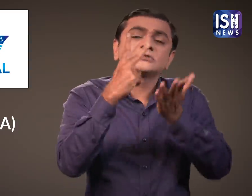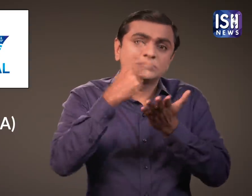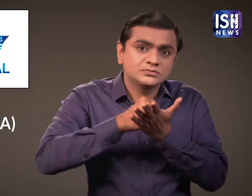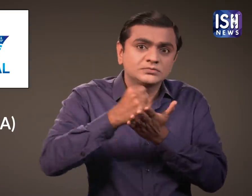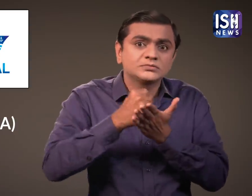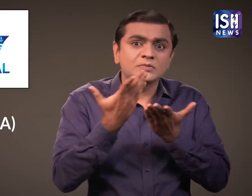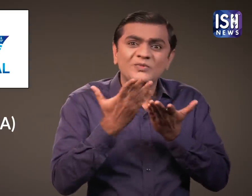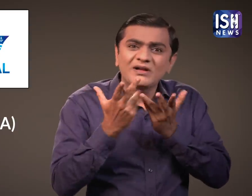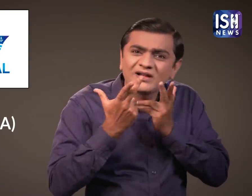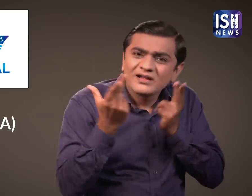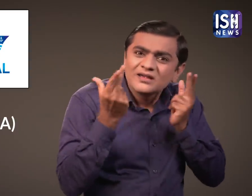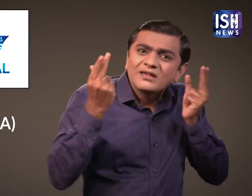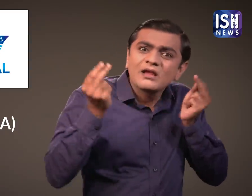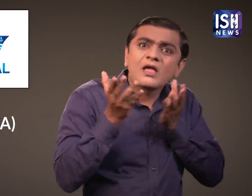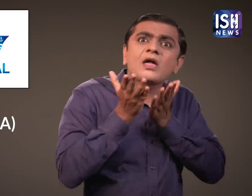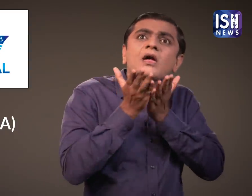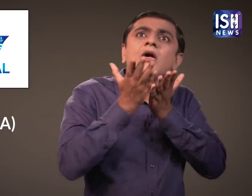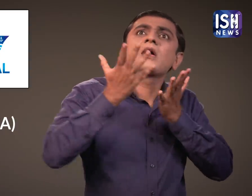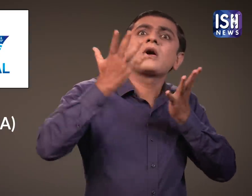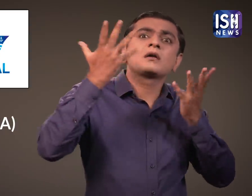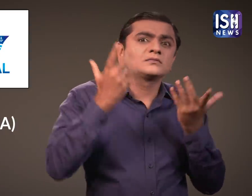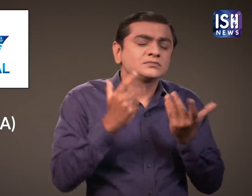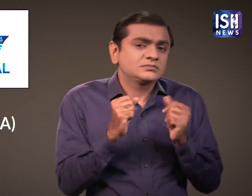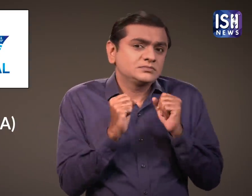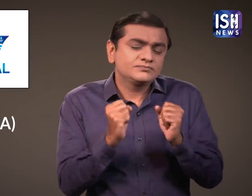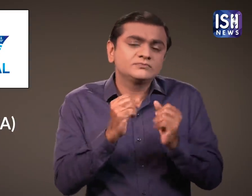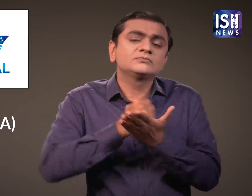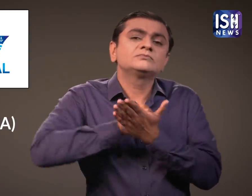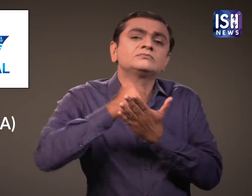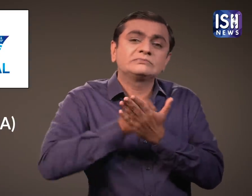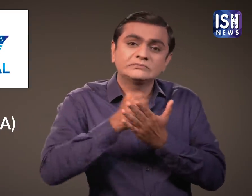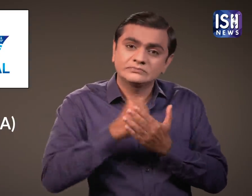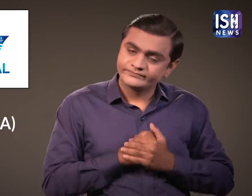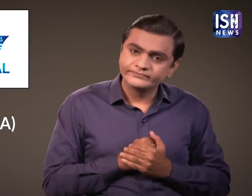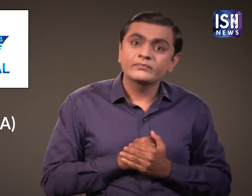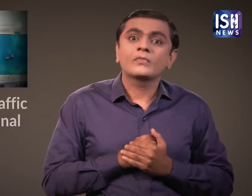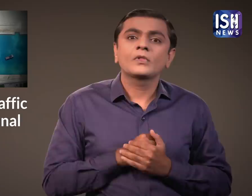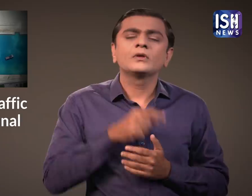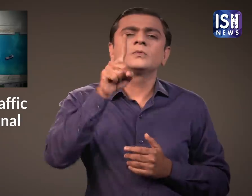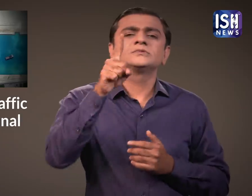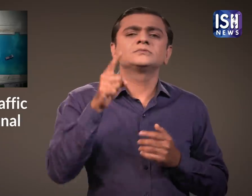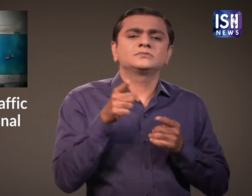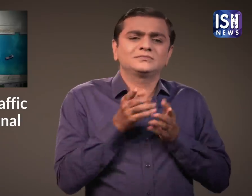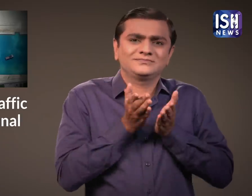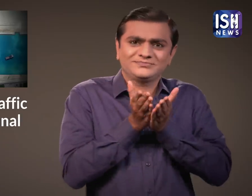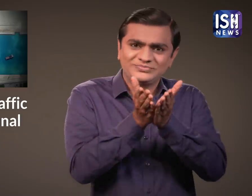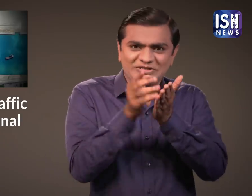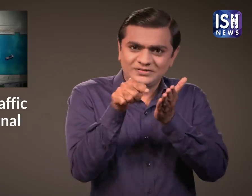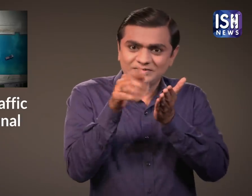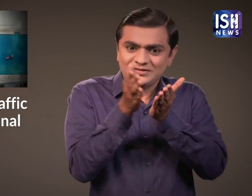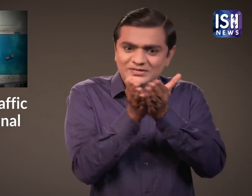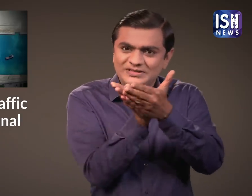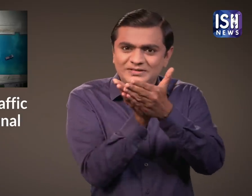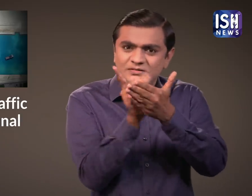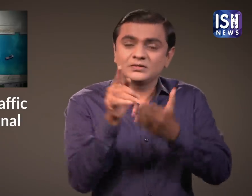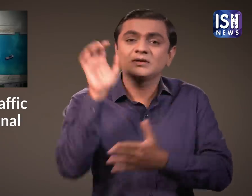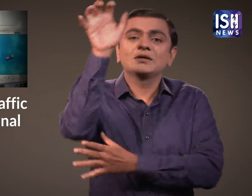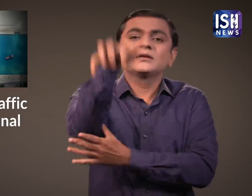जहाज को निकालने की पूरी कोशिश कर रहे थे, लेकिन उसका आकार एक मुद्दा था, एक